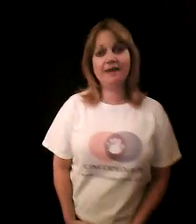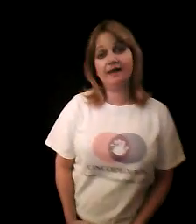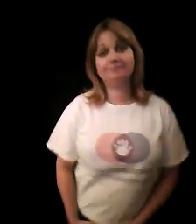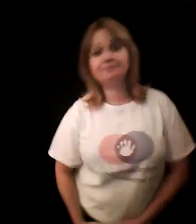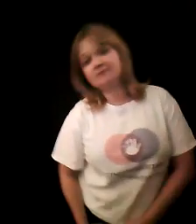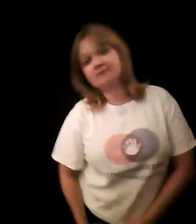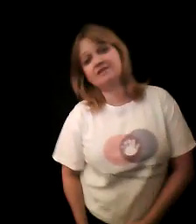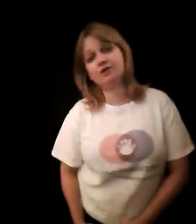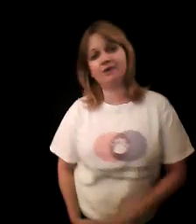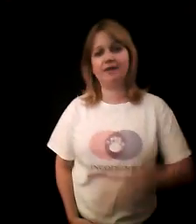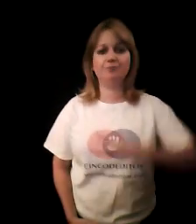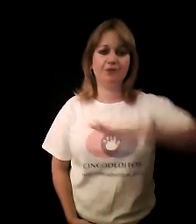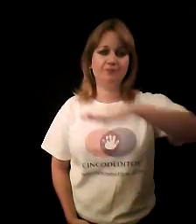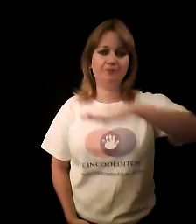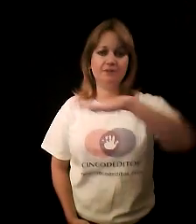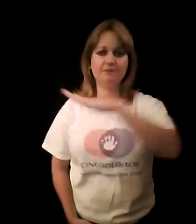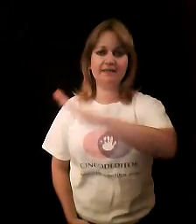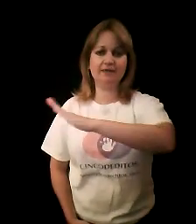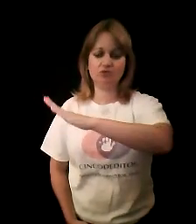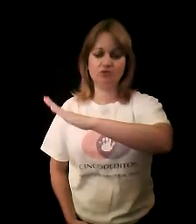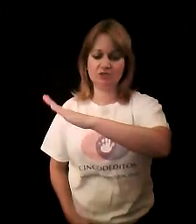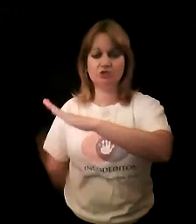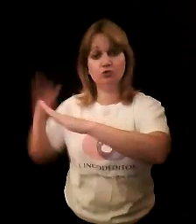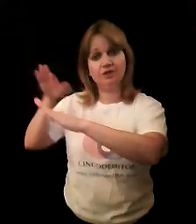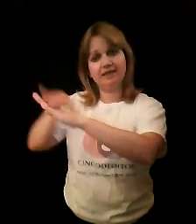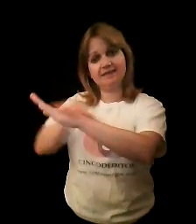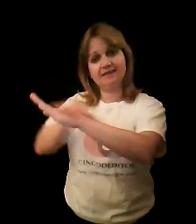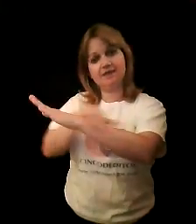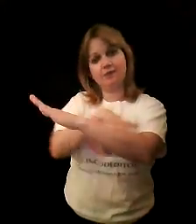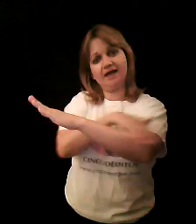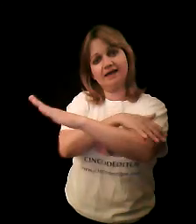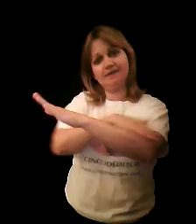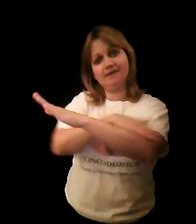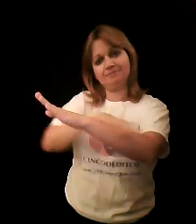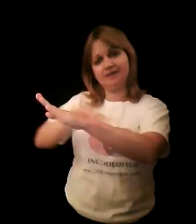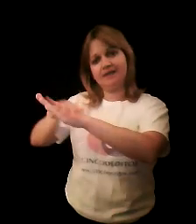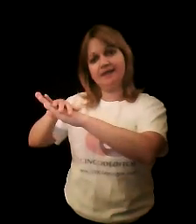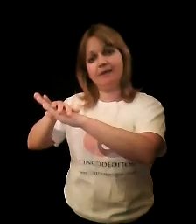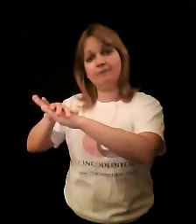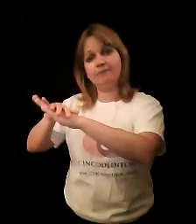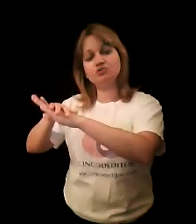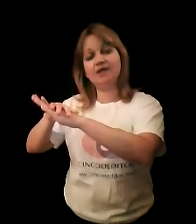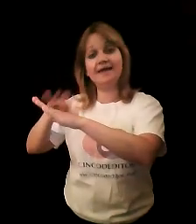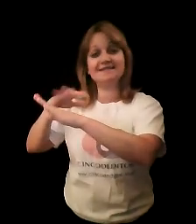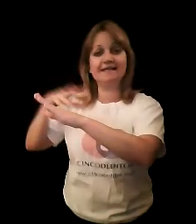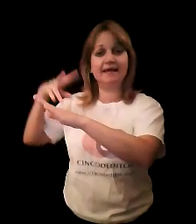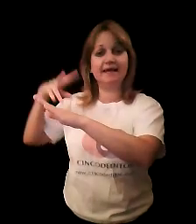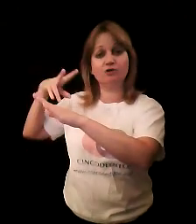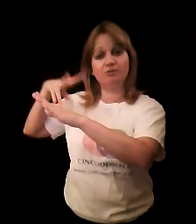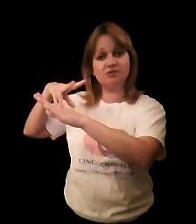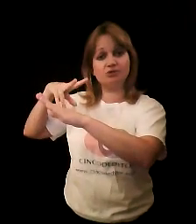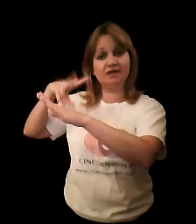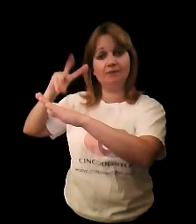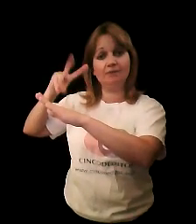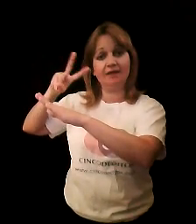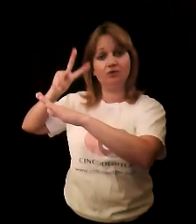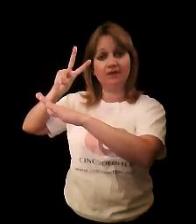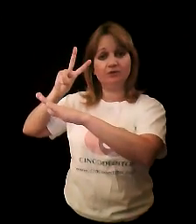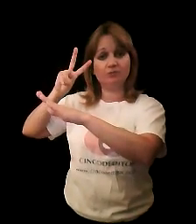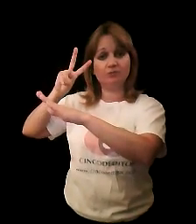oveja, vamos a hacer oveja, bueno, vamos a imaginarnos que eso es la oveja aquí y la vamos a esquilar, o le vamos a cortar el pelo, le